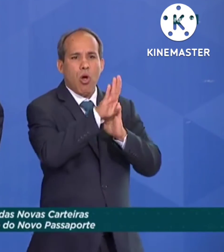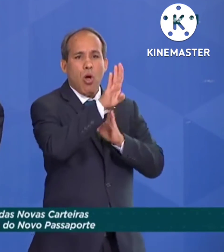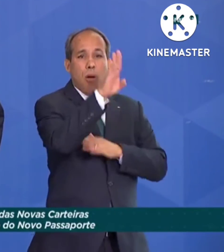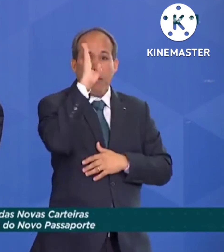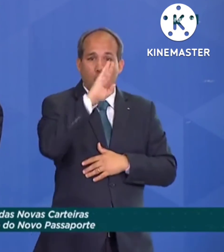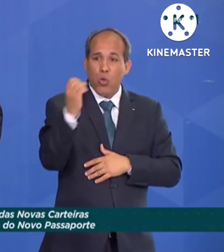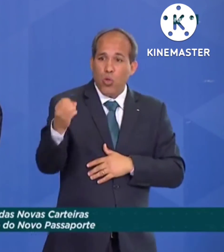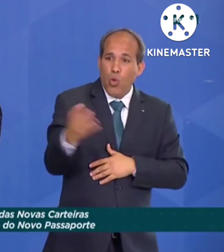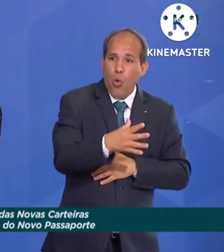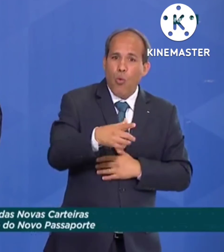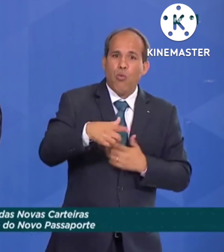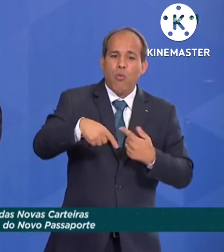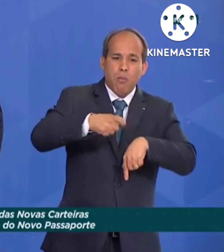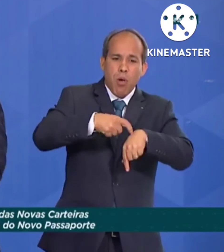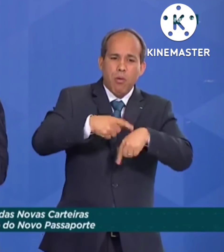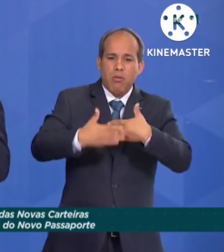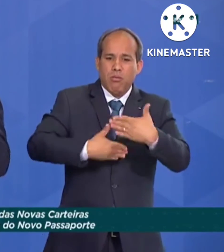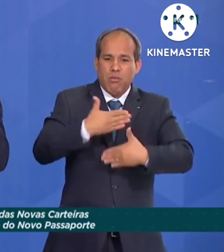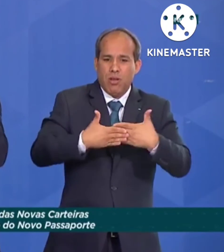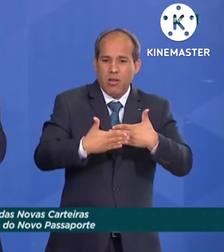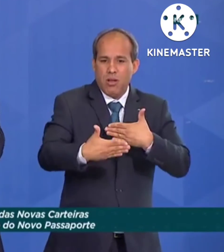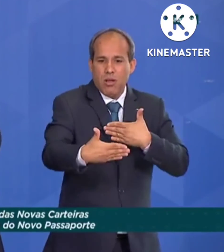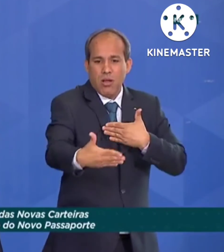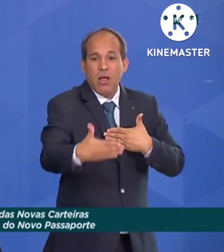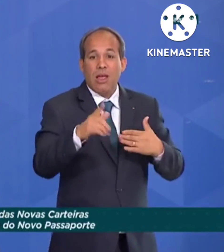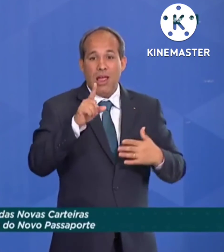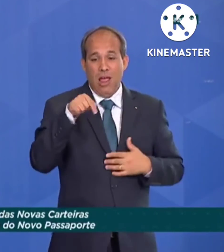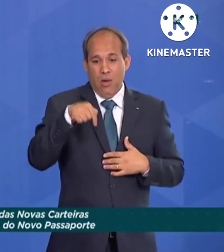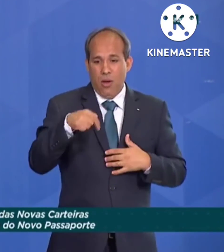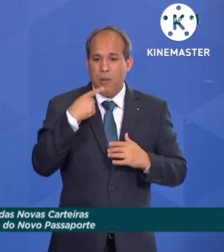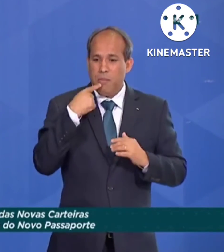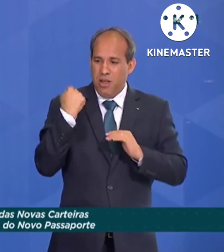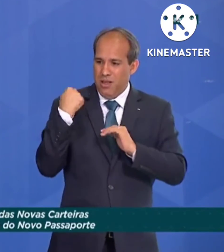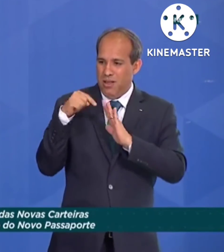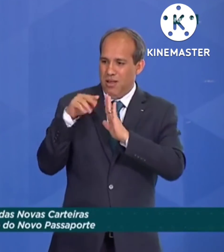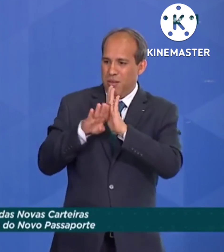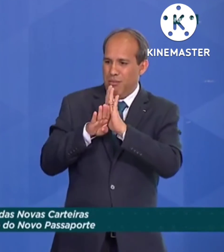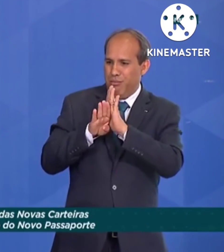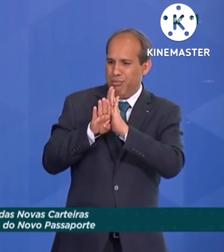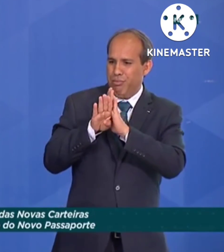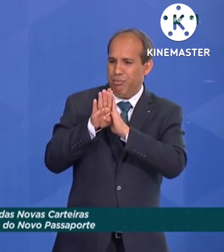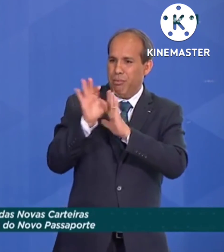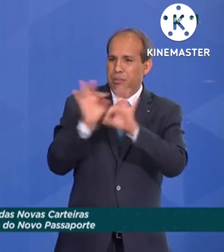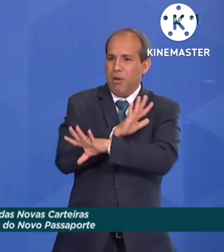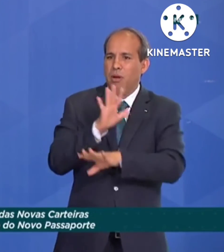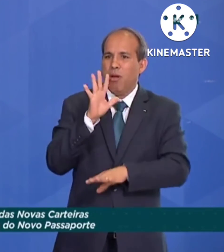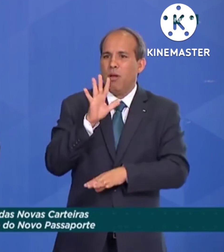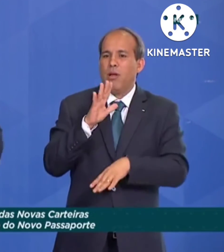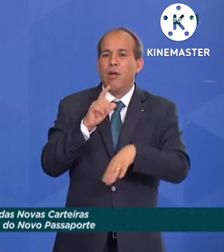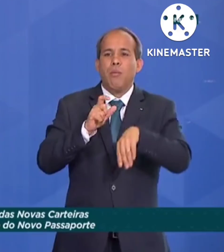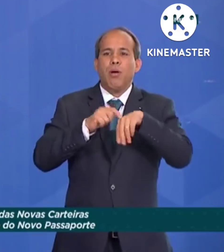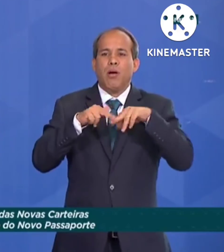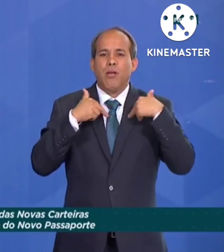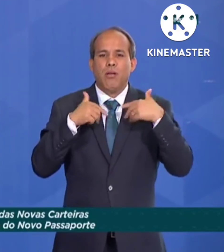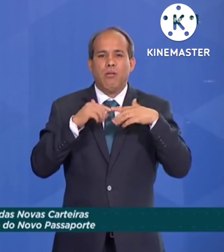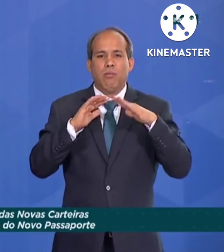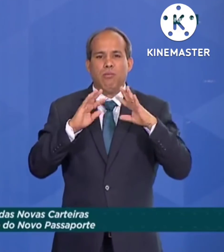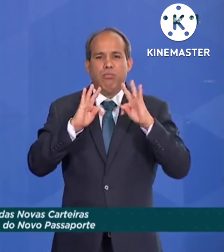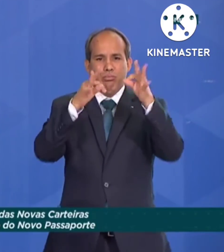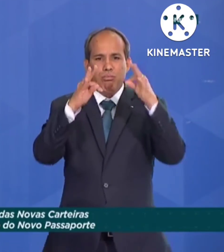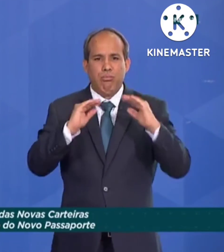de um longo ciclo, enquanto eles estão terminando um longo ciclo de crescimento, que foi durante a globalização. Então, nós estamos